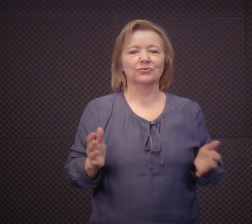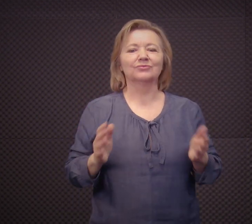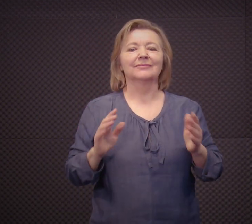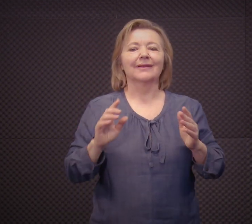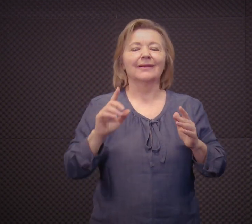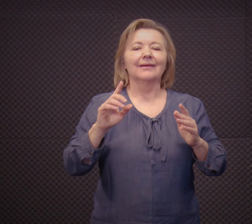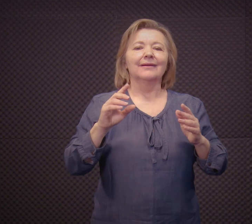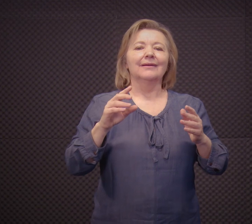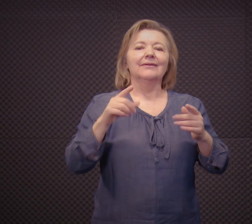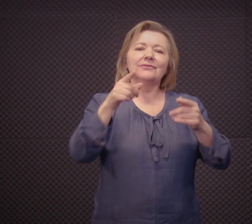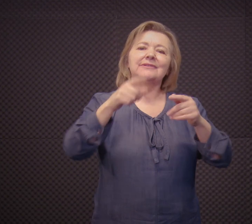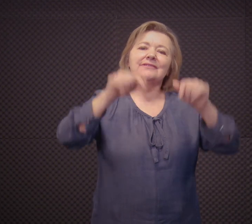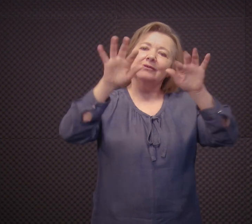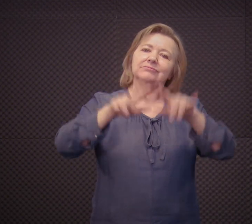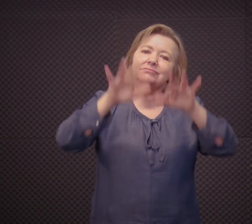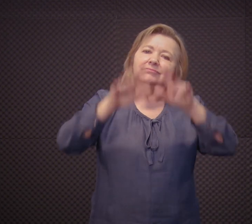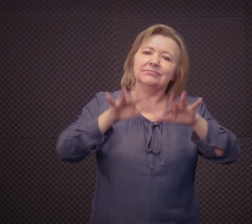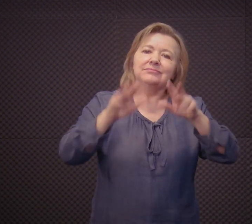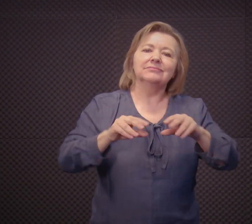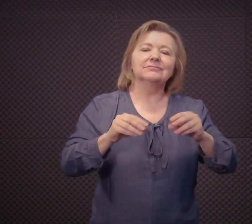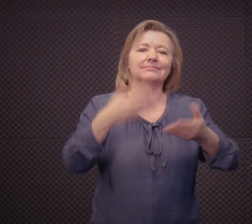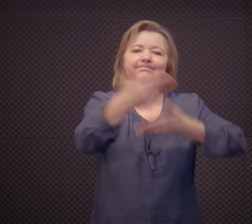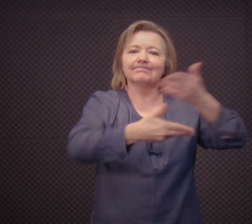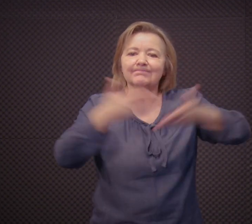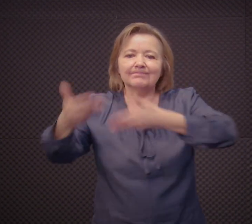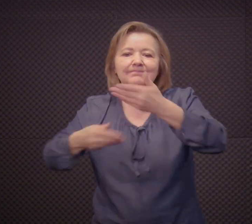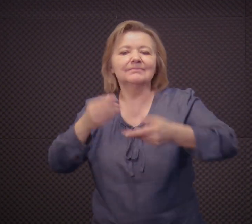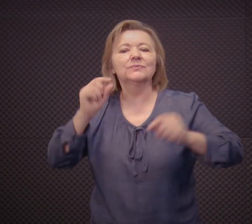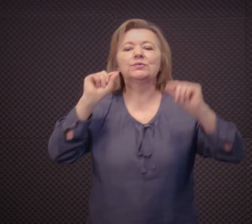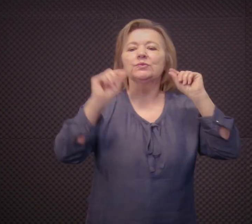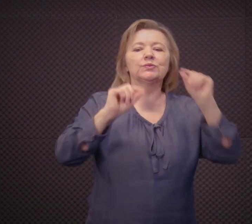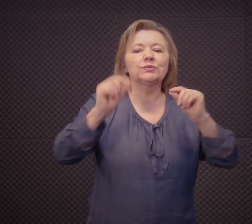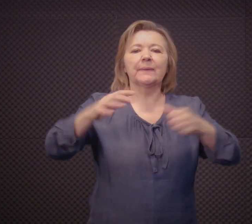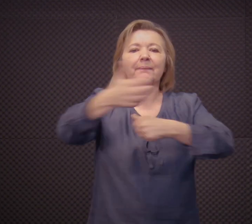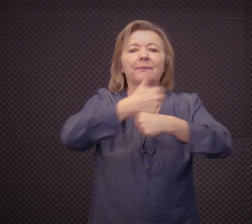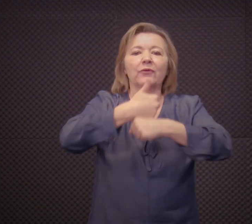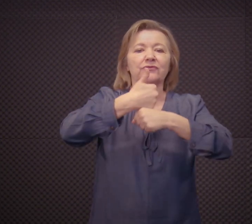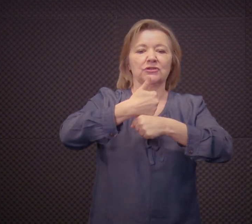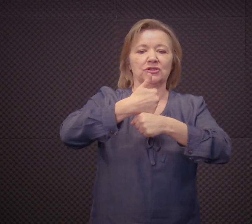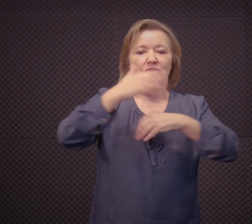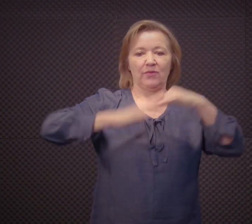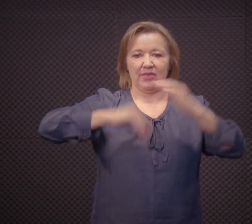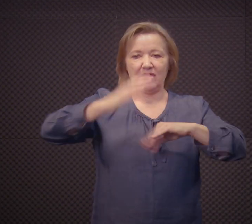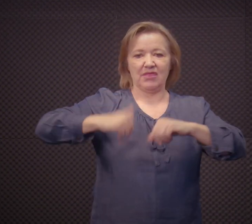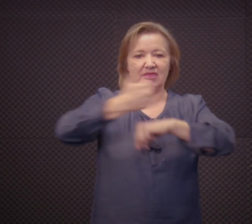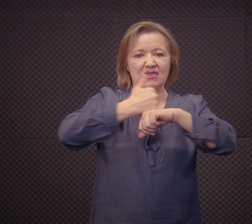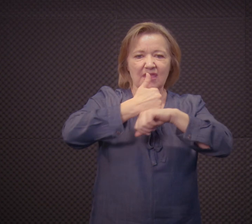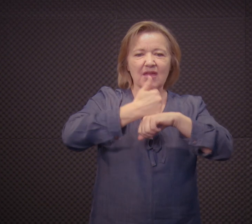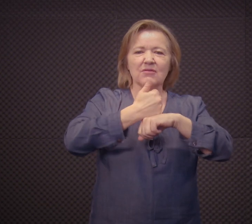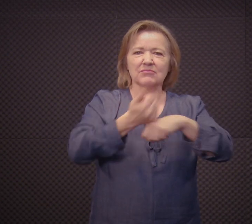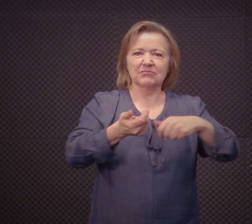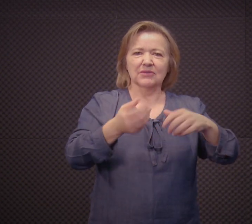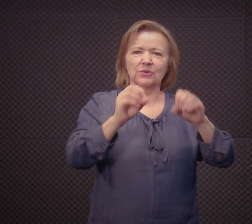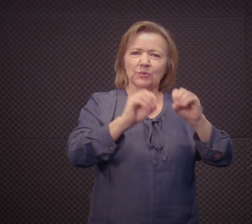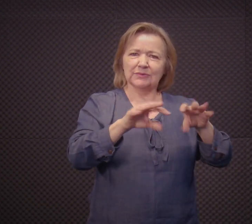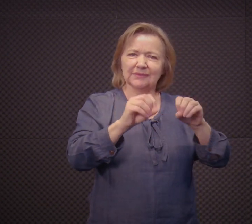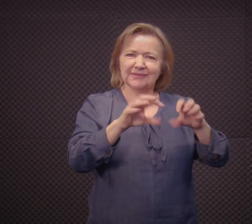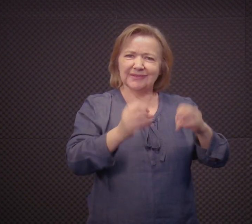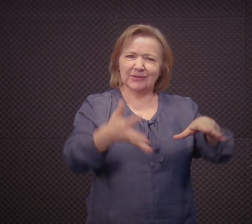sobre o fórum, né? Como que vai ser o fórum? Vocês vão fazer uma atividade, né? Vocês vão estar pesquisando sobre o